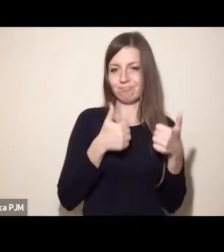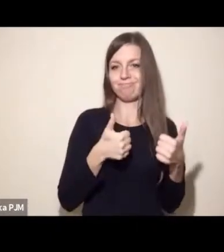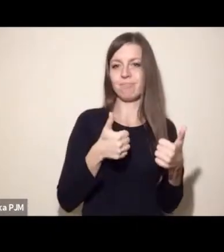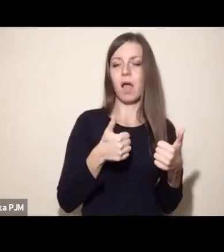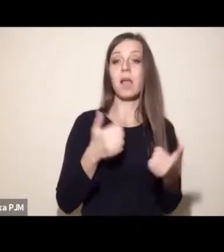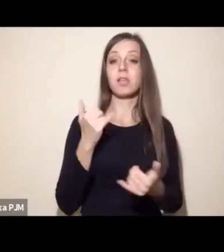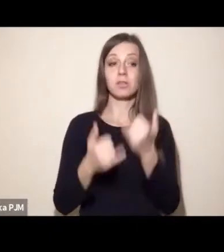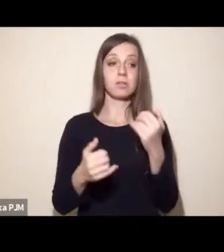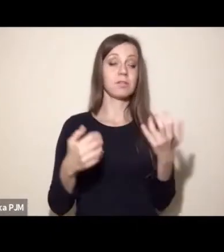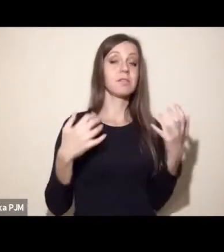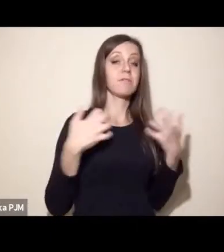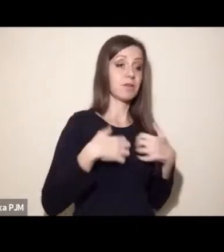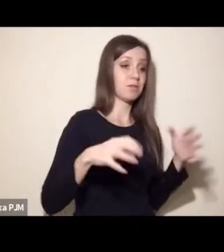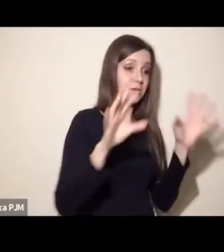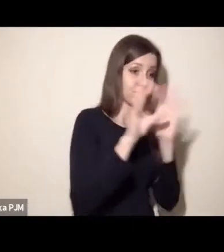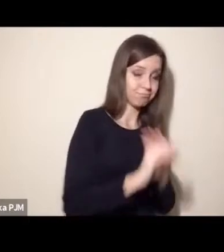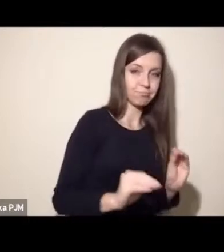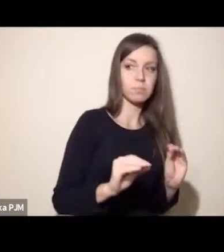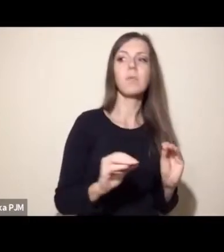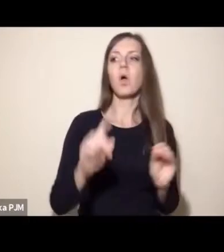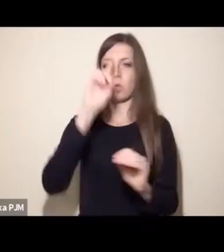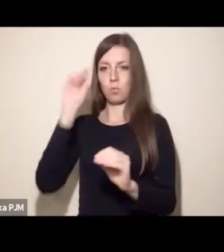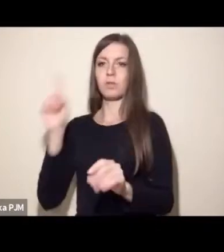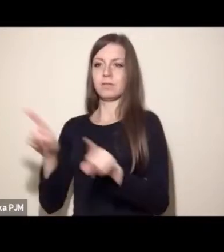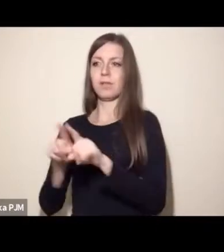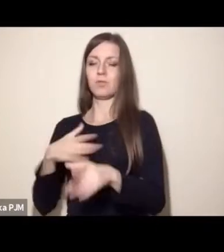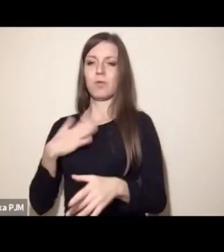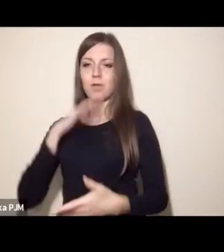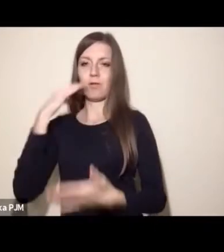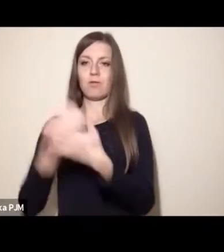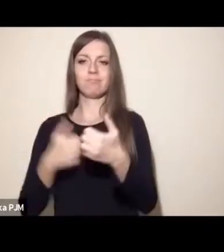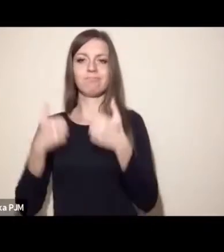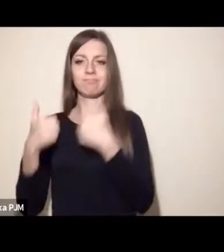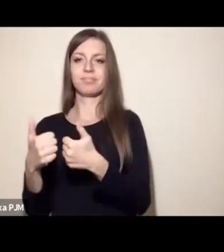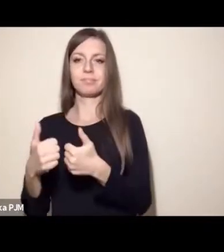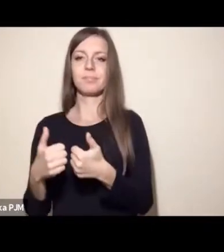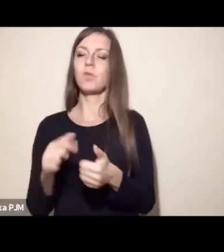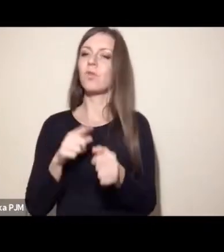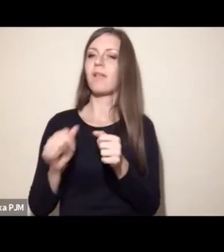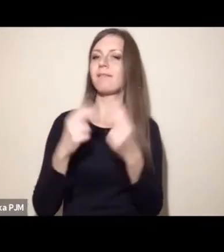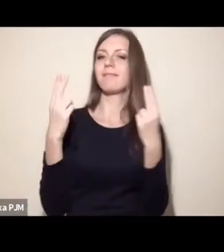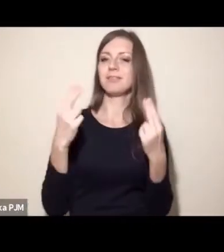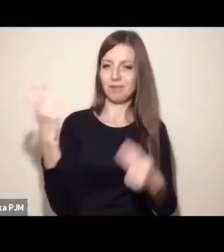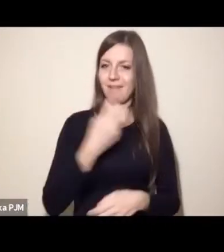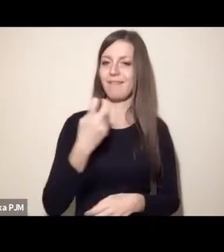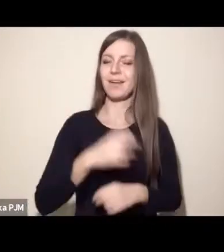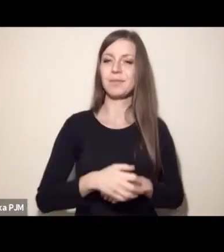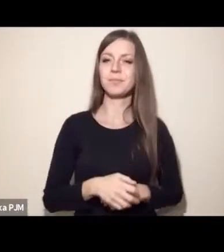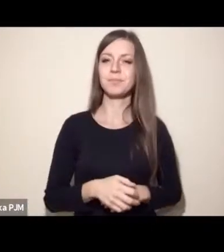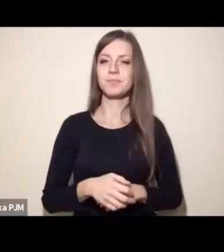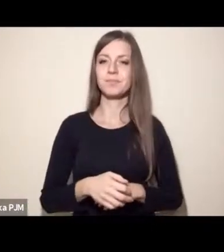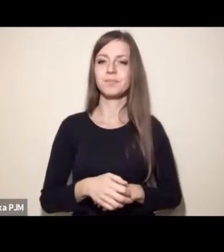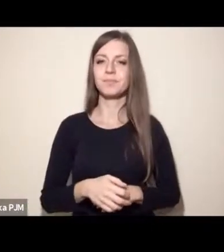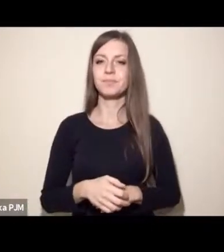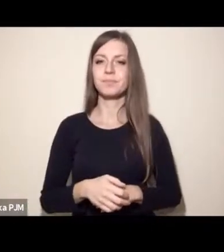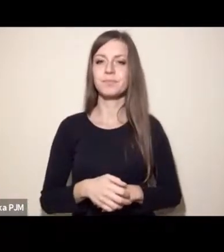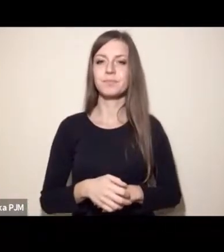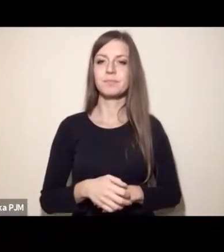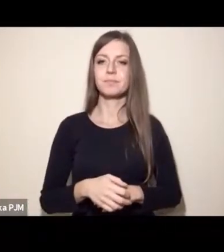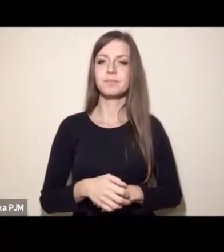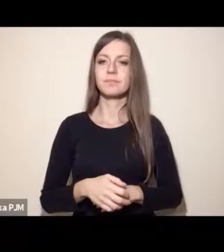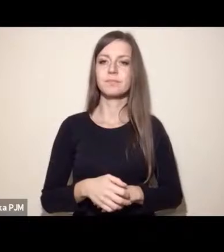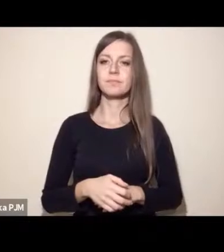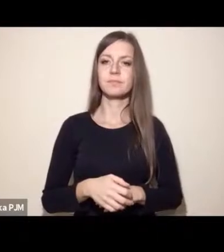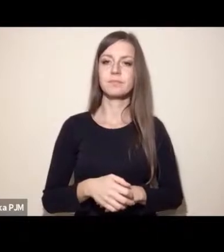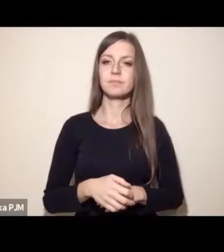o dobro jednostkowych podmiotów, bo na tym polega apostel, a niedoktrynerstwo, konserwacjonizmu